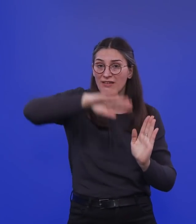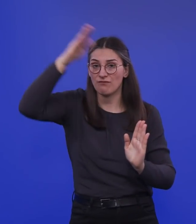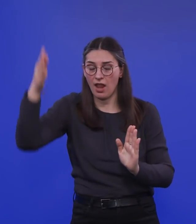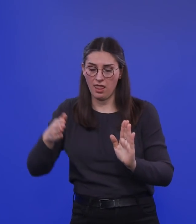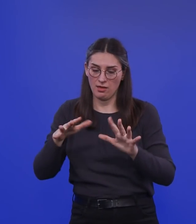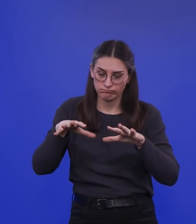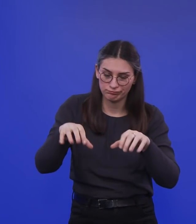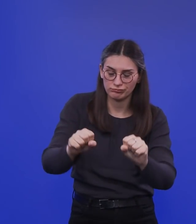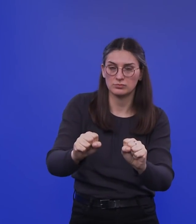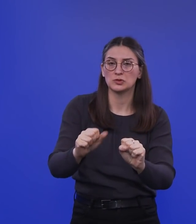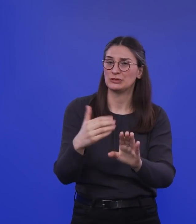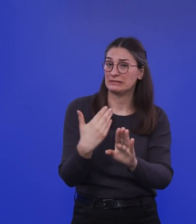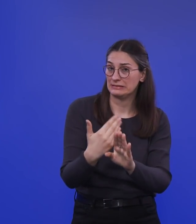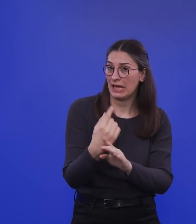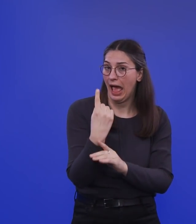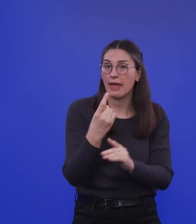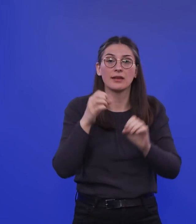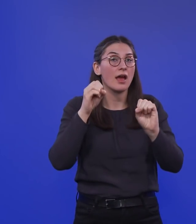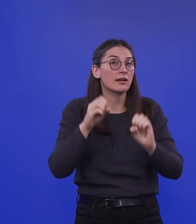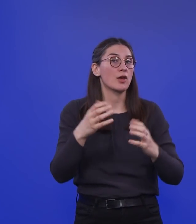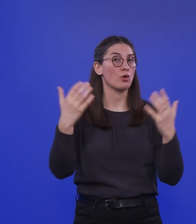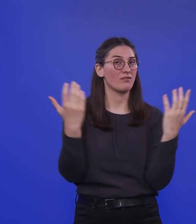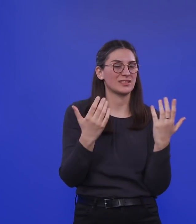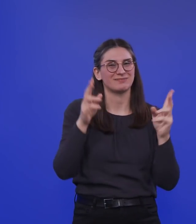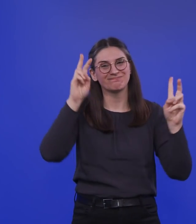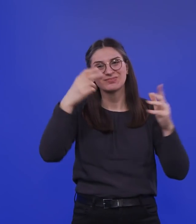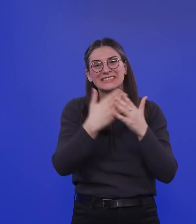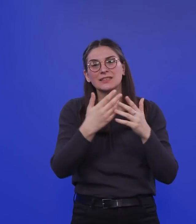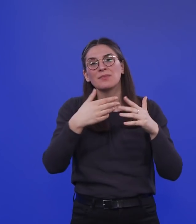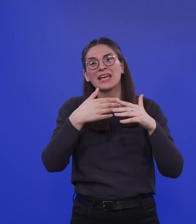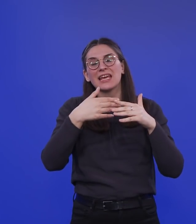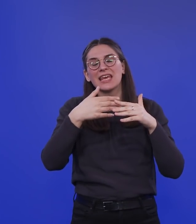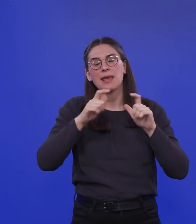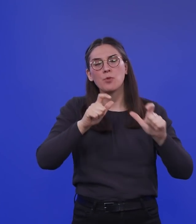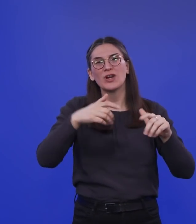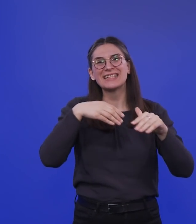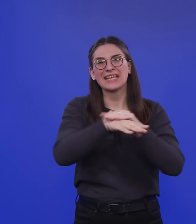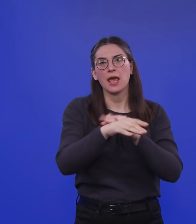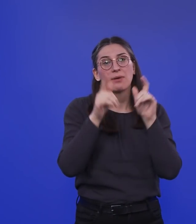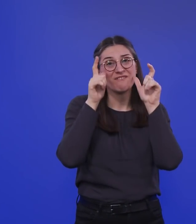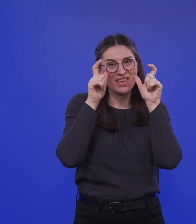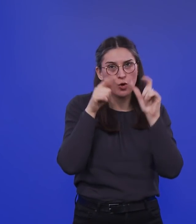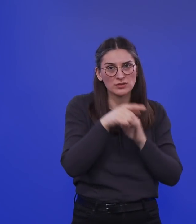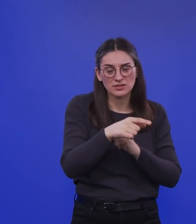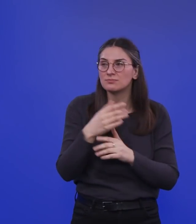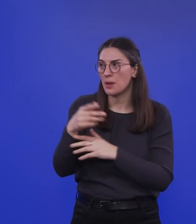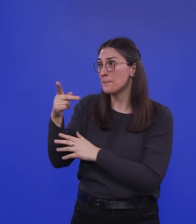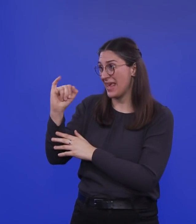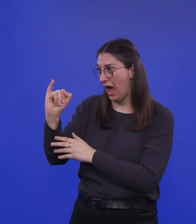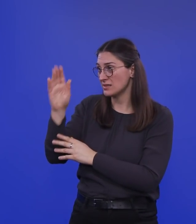Und eine Erklärung dafür ist eben, das ist ein Immun-Escape-Virus, was da zirkuliert. P1, die brasilianische Variante.